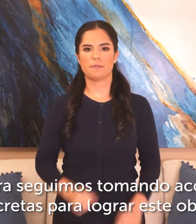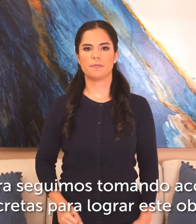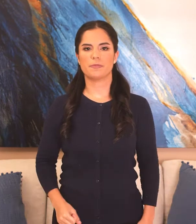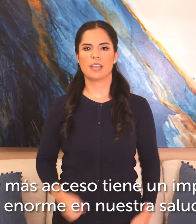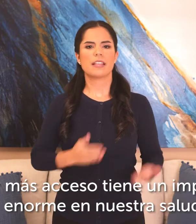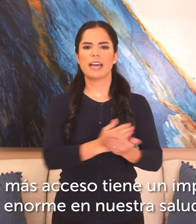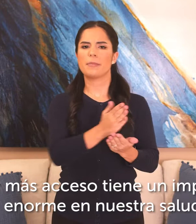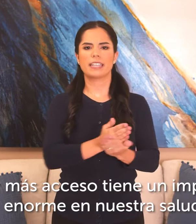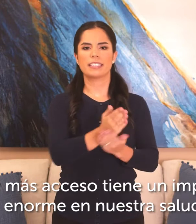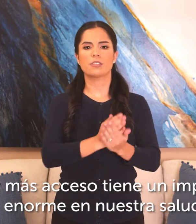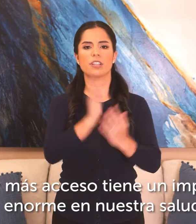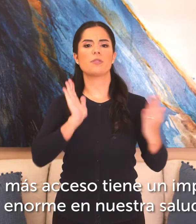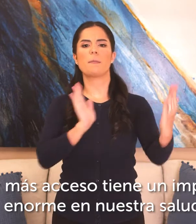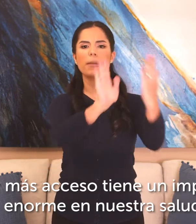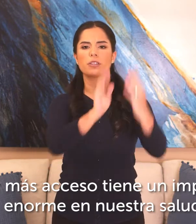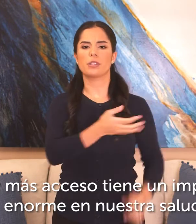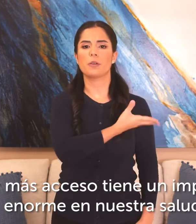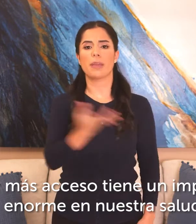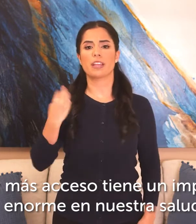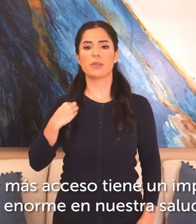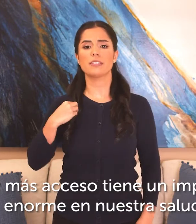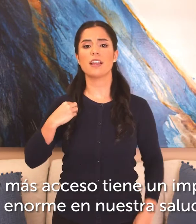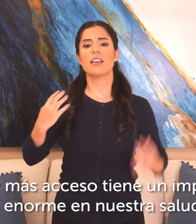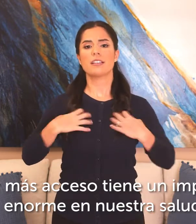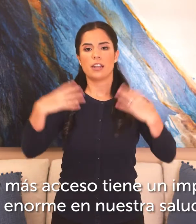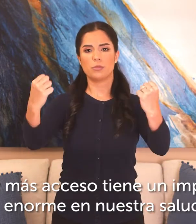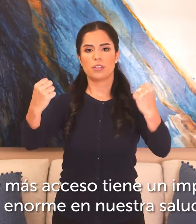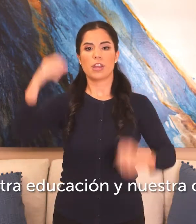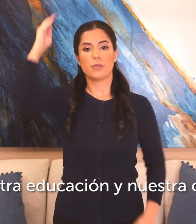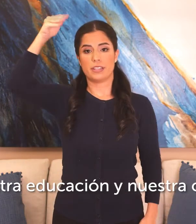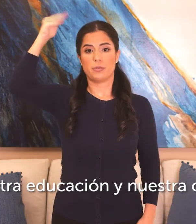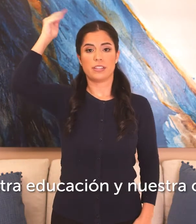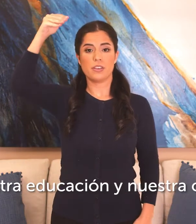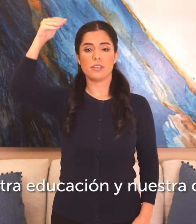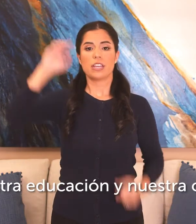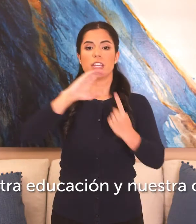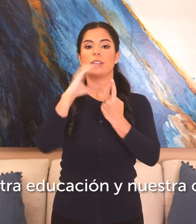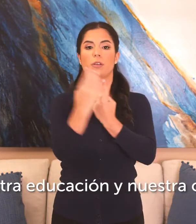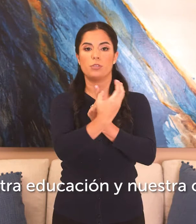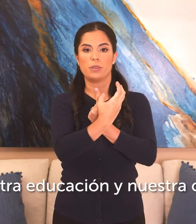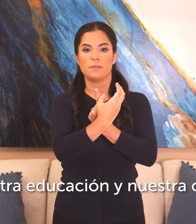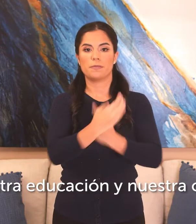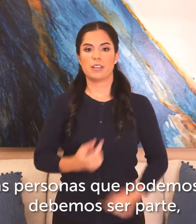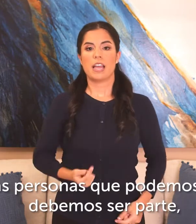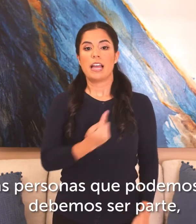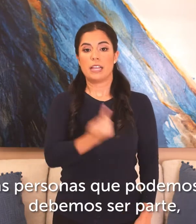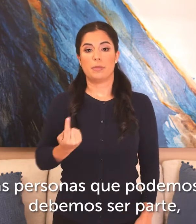dar más acceso tiene un impacto enorme en nuestra salud nuestra educación y nuestra cultura las